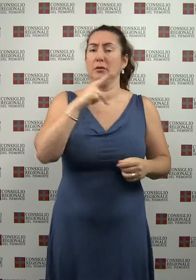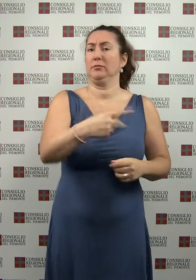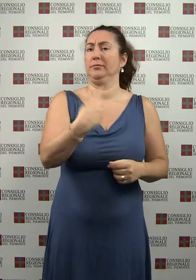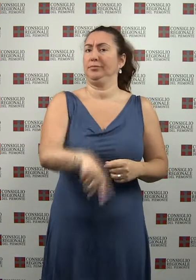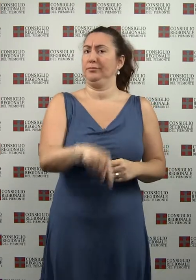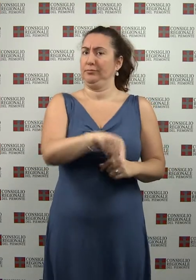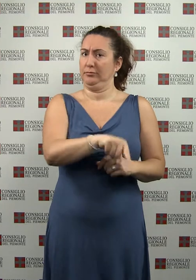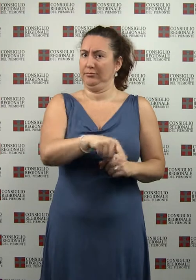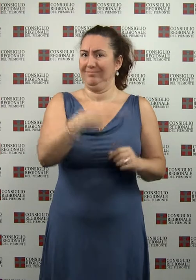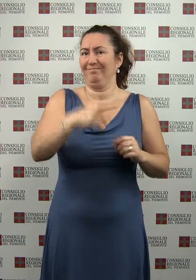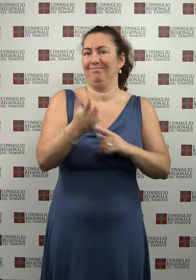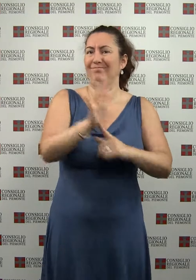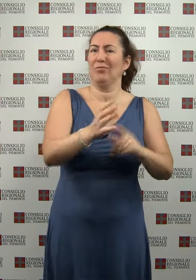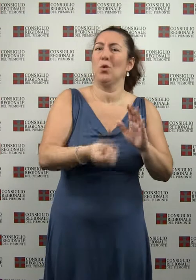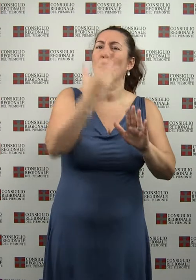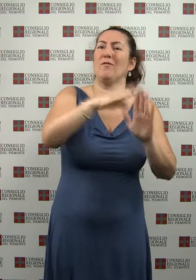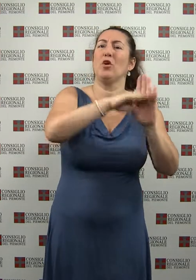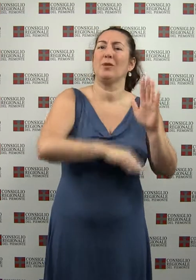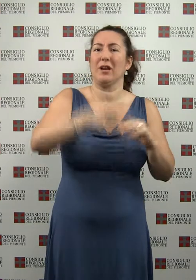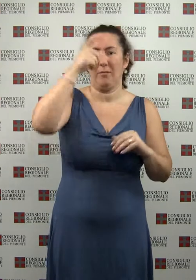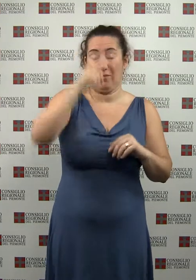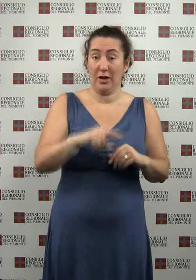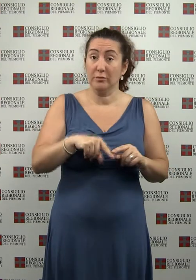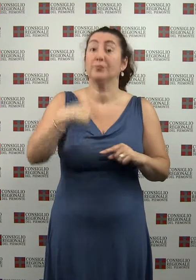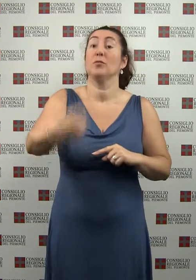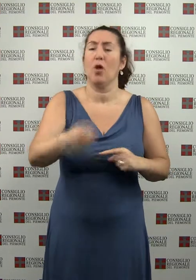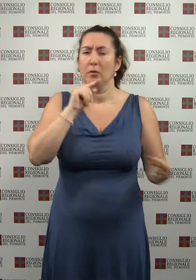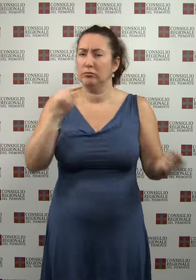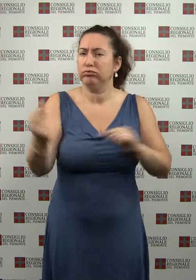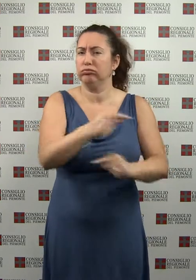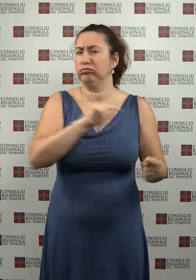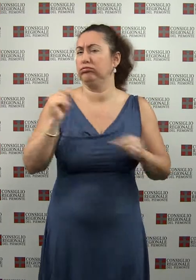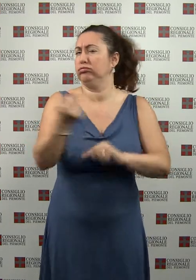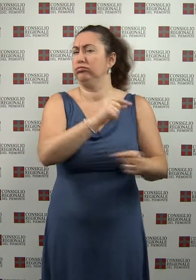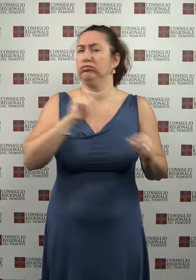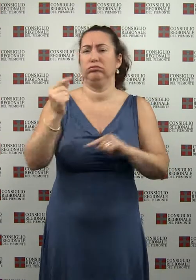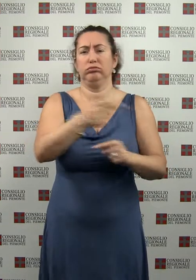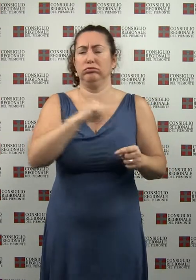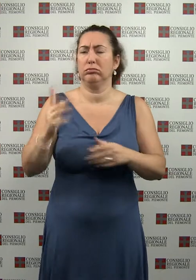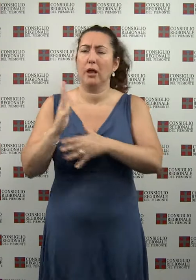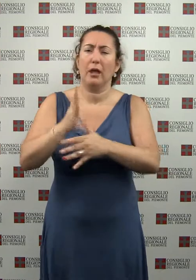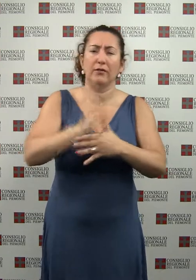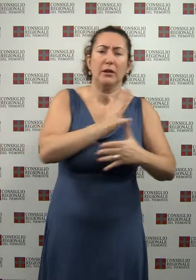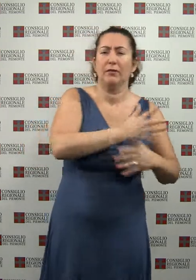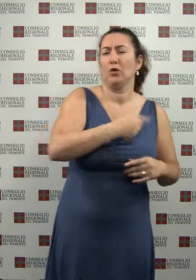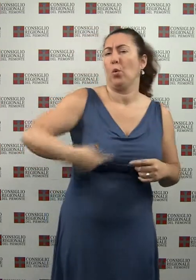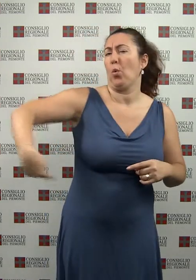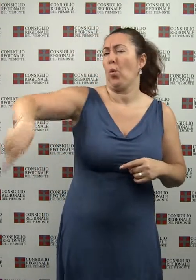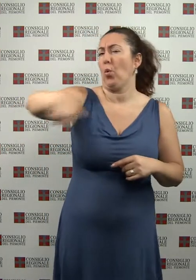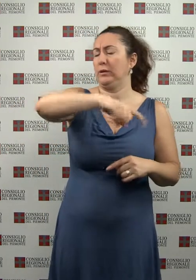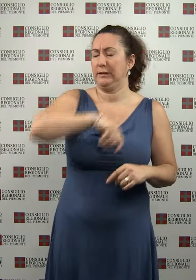governo del nuovo esecutivo. Alla comunicazione è seguito l'ampio dibattito con l'intervento di esponenti di tutti i gruppi consigliari.